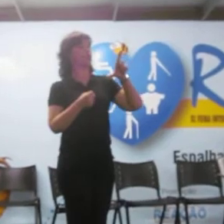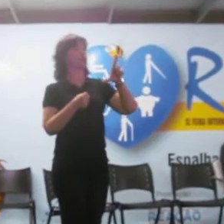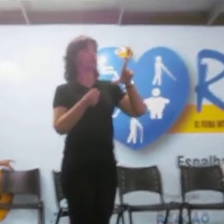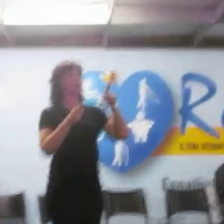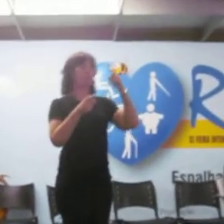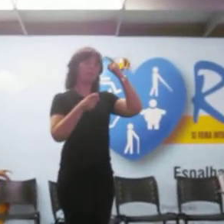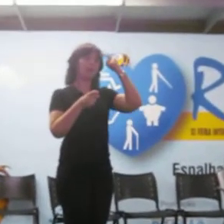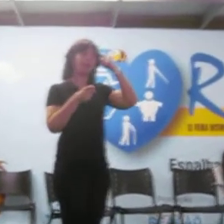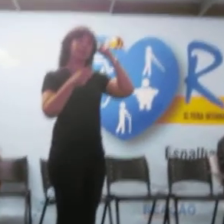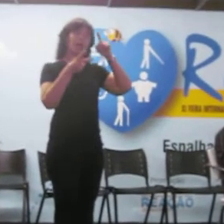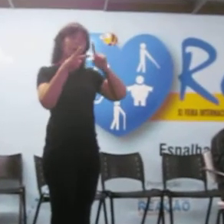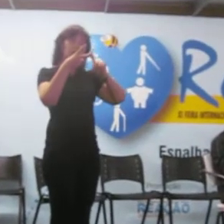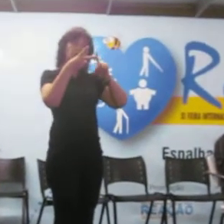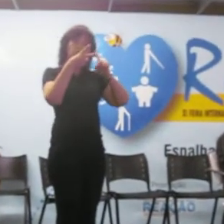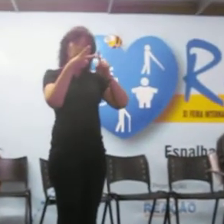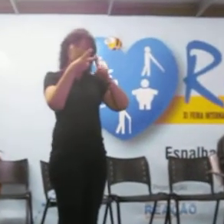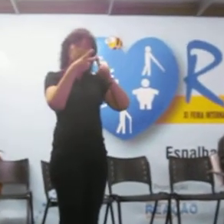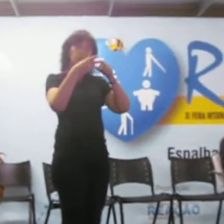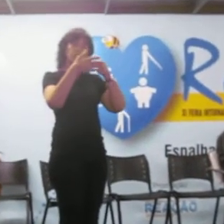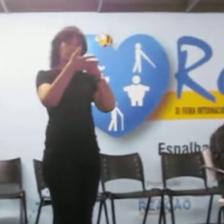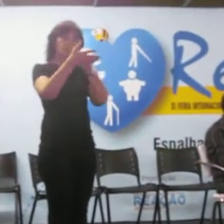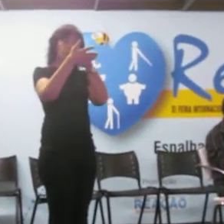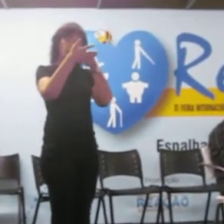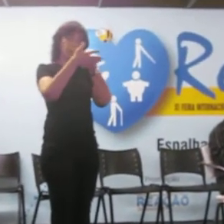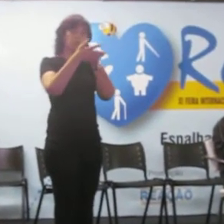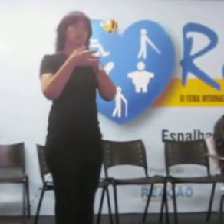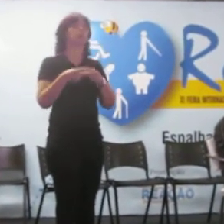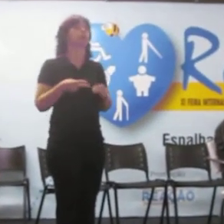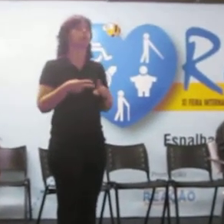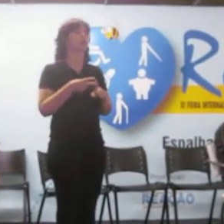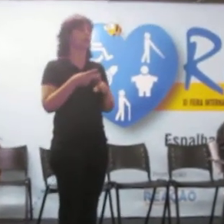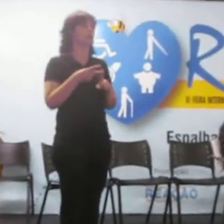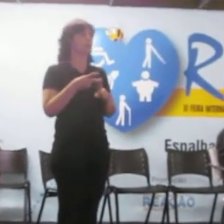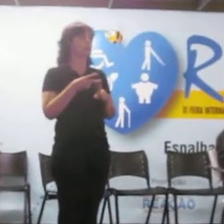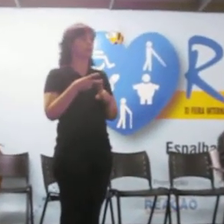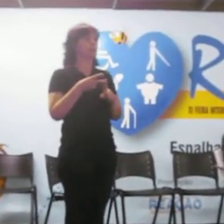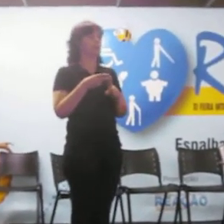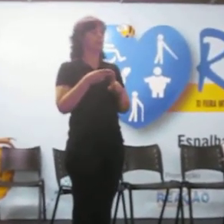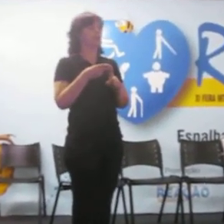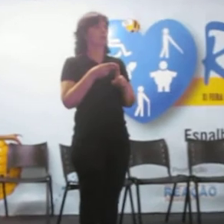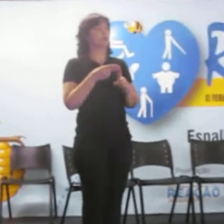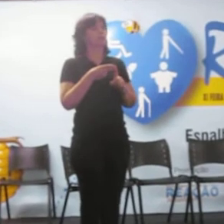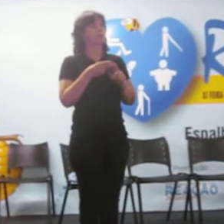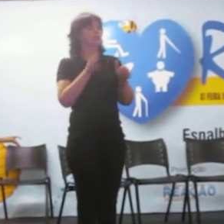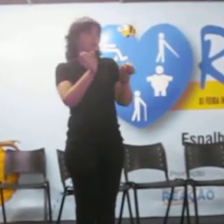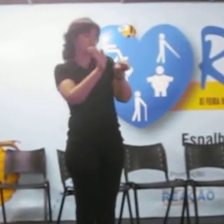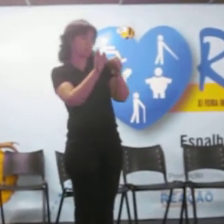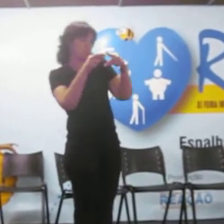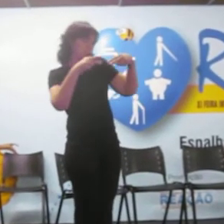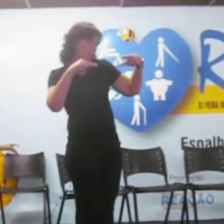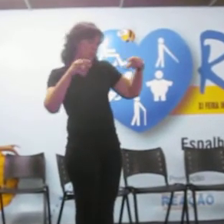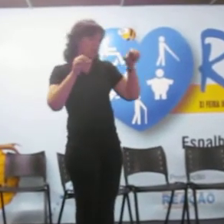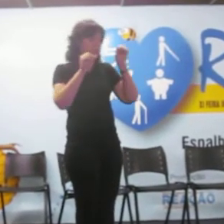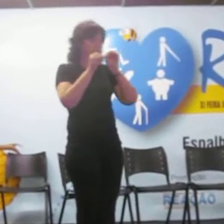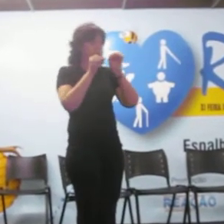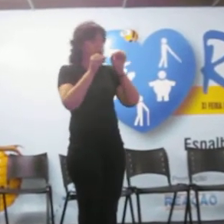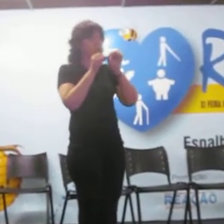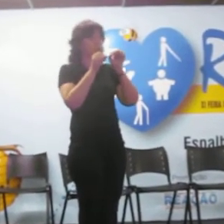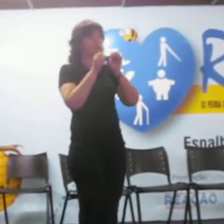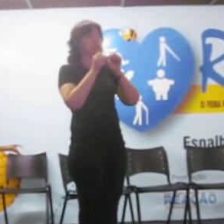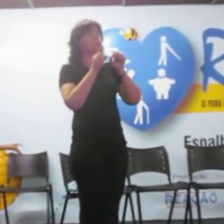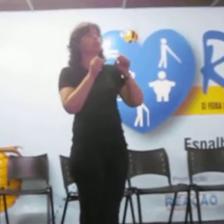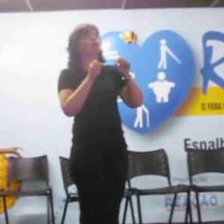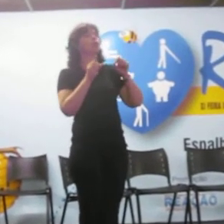para lutar Porque, em uma das primeiras ações do plano Viver Sem Limites